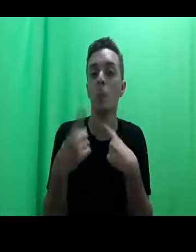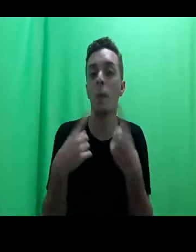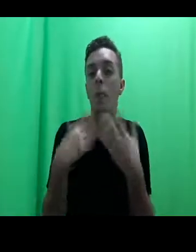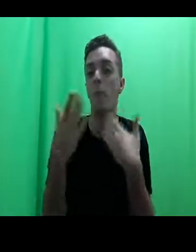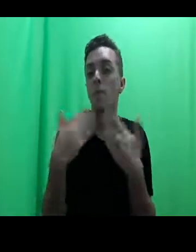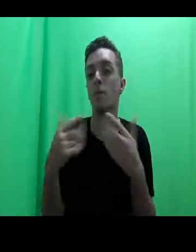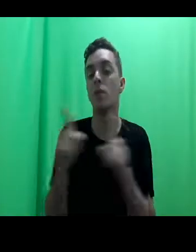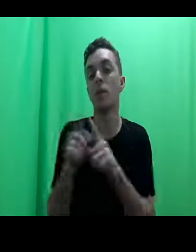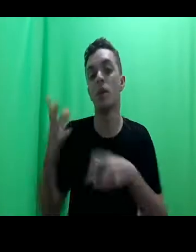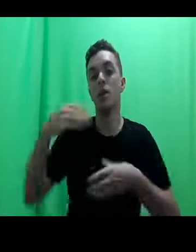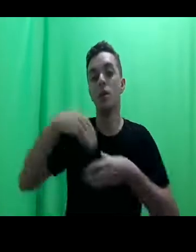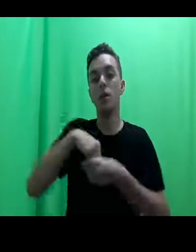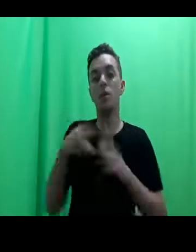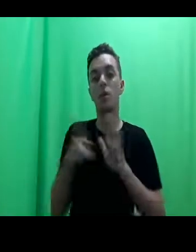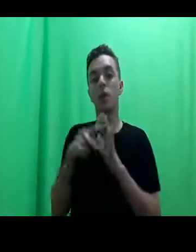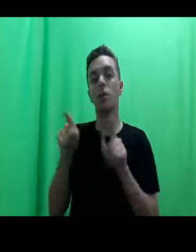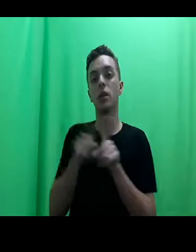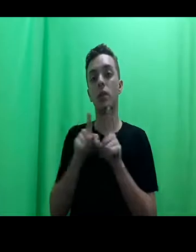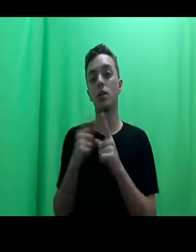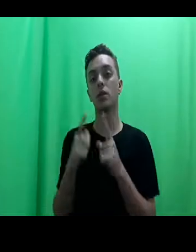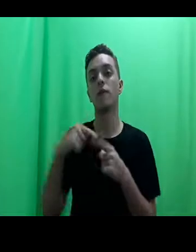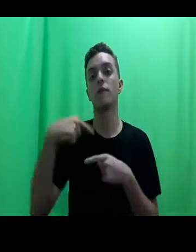e interno, simultaneamente.